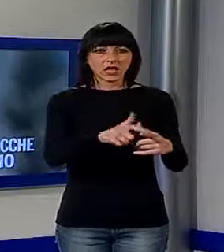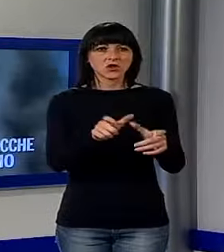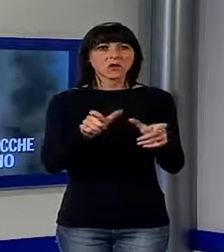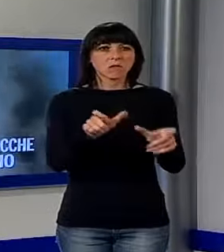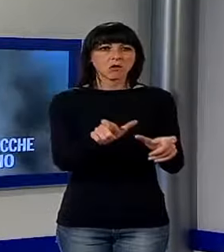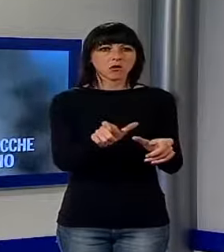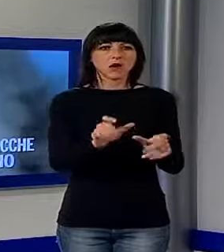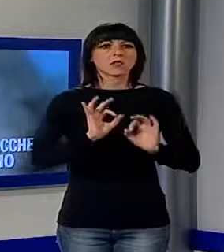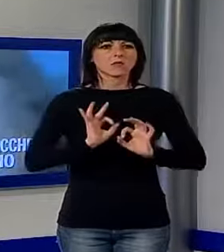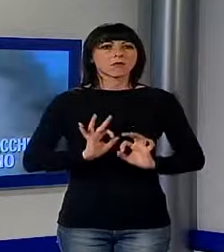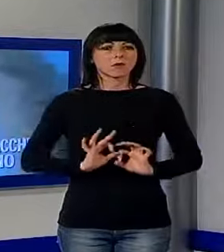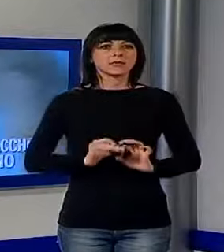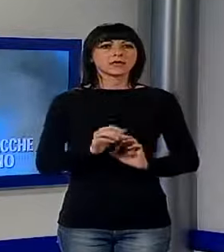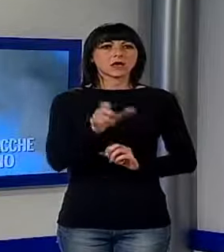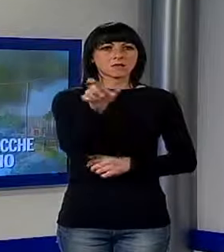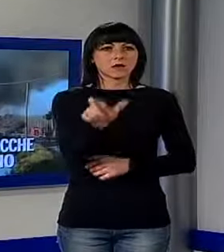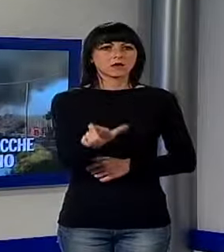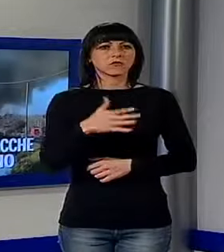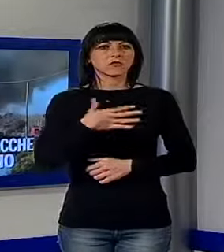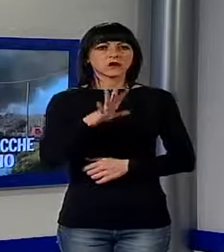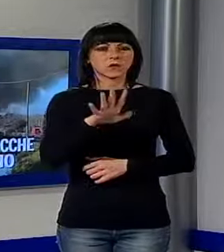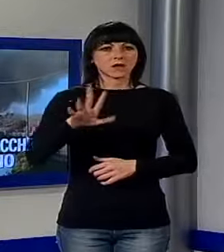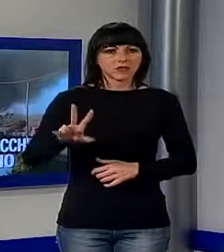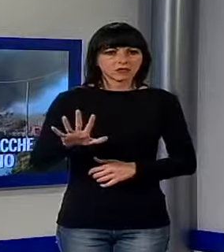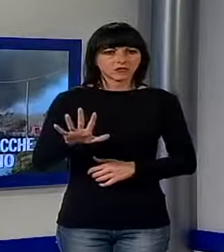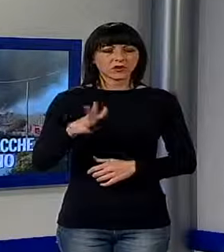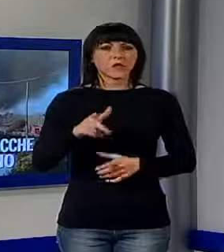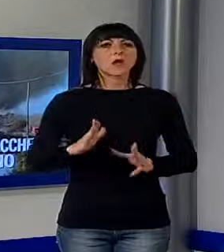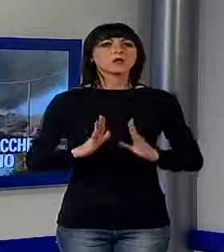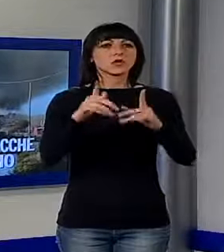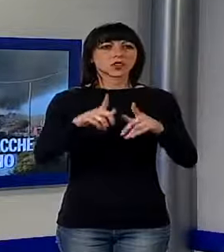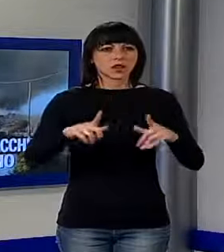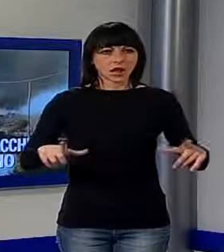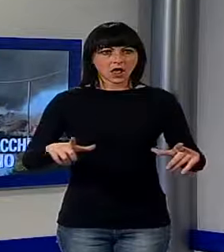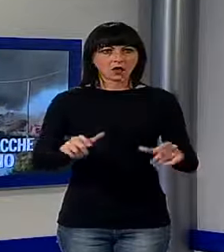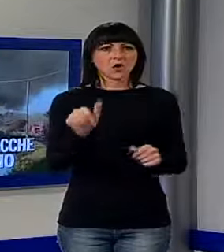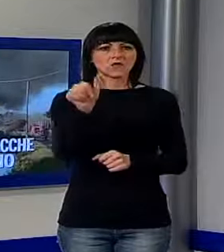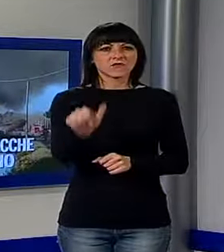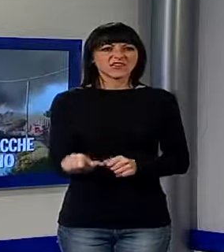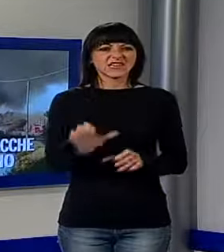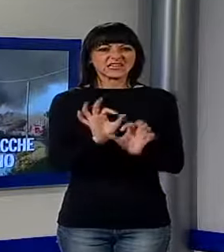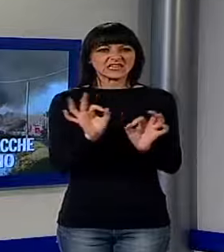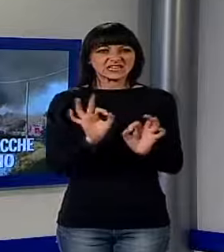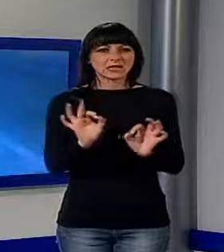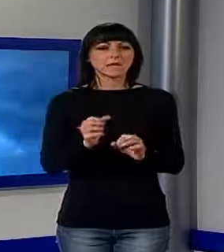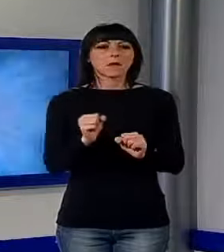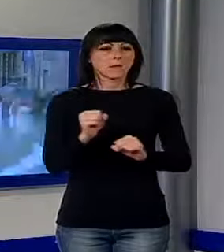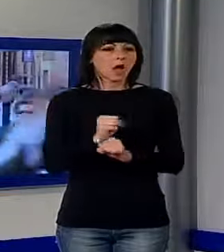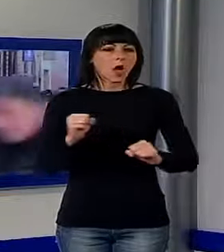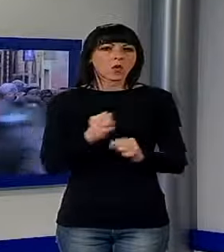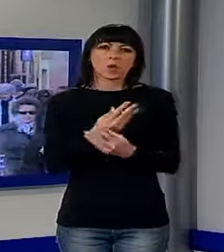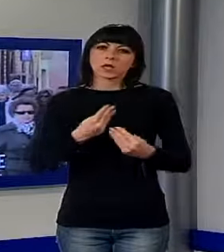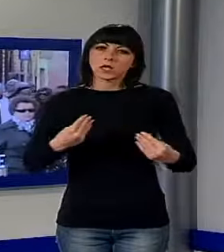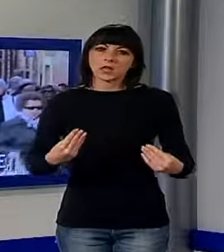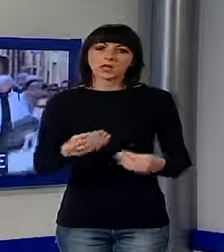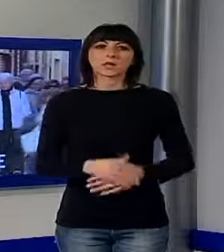di aver appiccato un incendio all'ex Serra di Via delle Fontanelle a Torre del Lago, nessun ferito ma tanta paura. Turismo tra